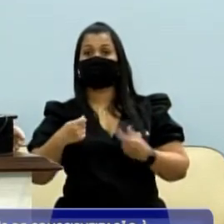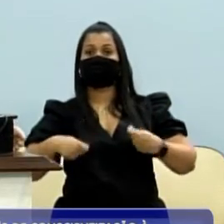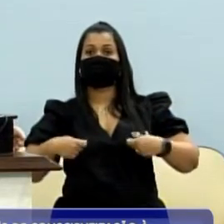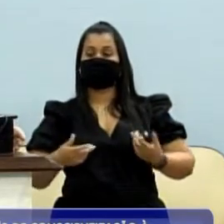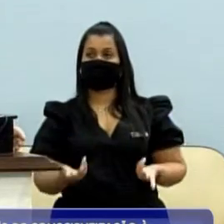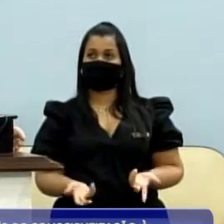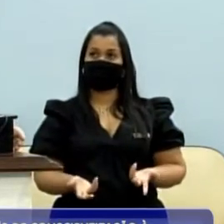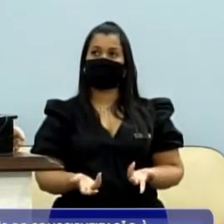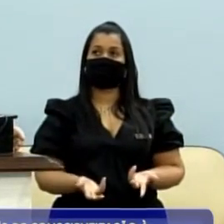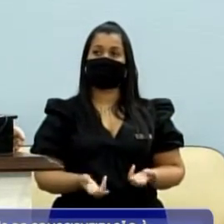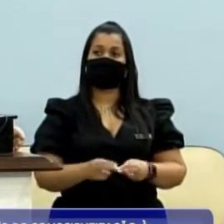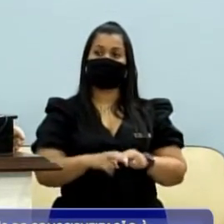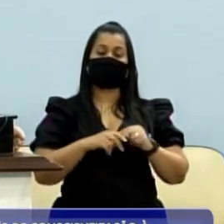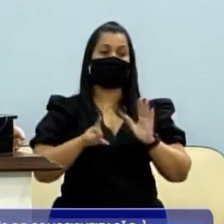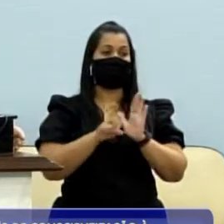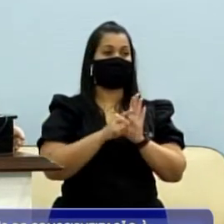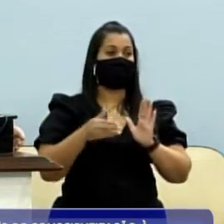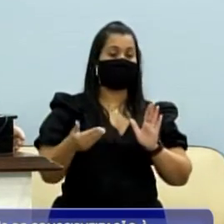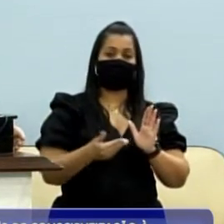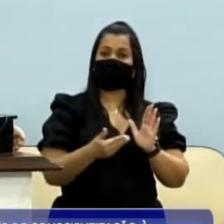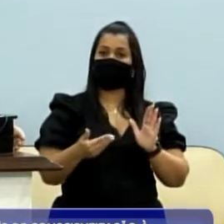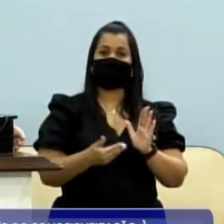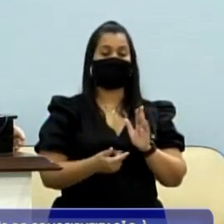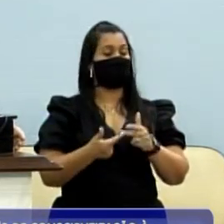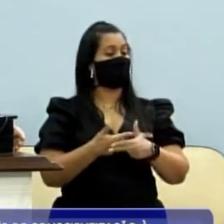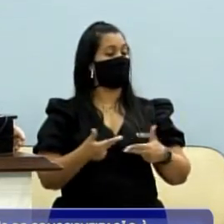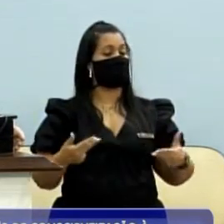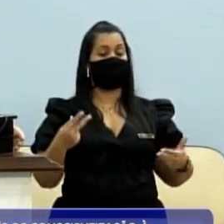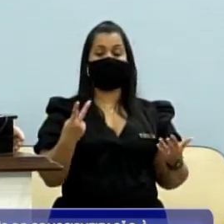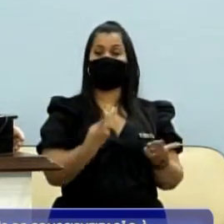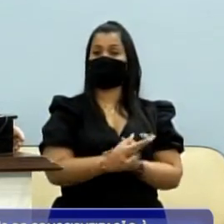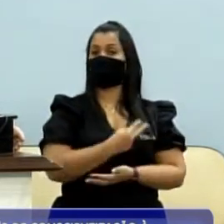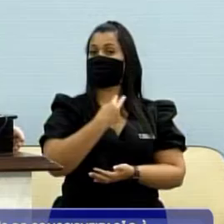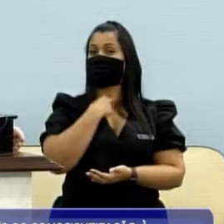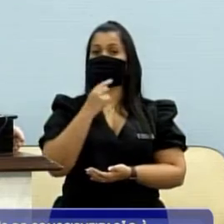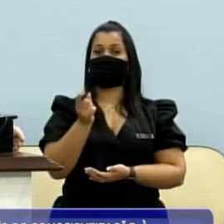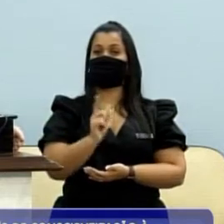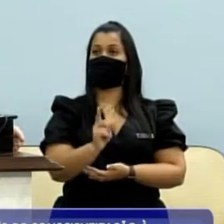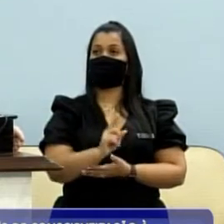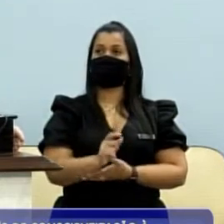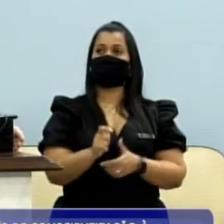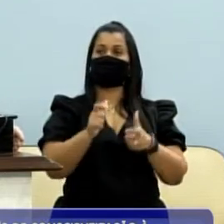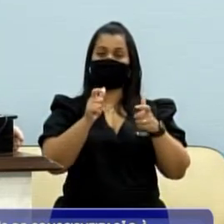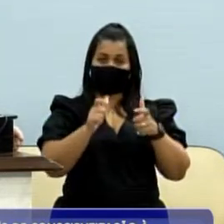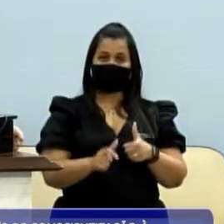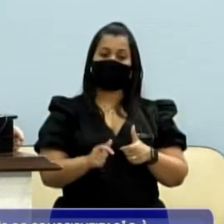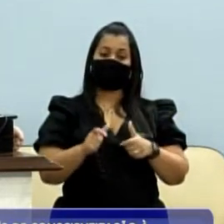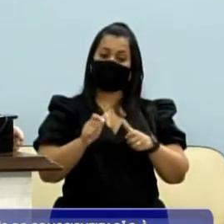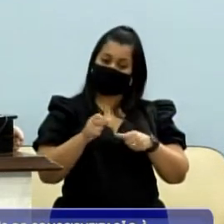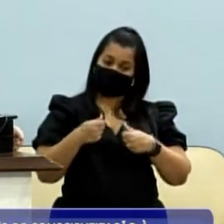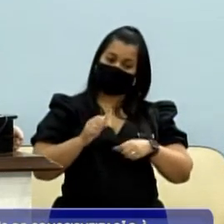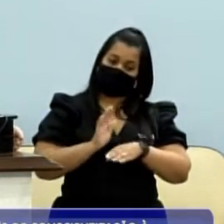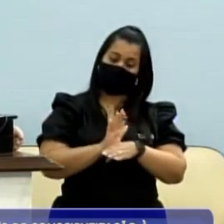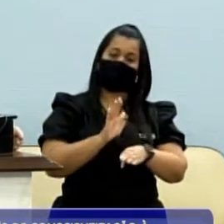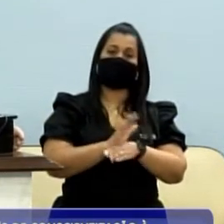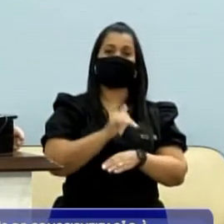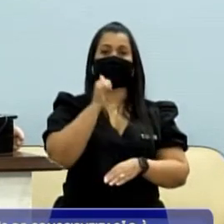Por essa minha lei, isso não pode acontecer. O estabelecimento tem que dar amparo,